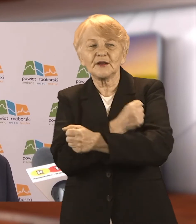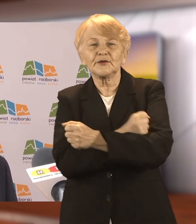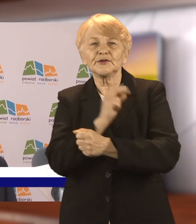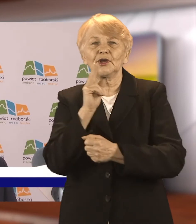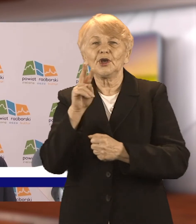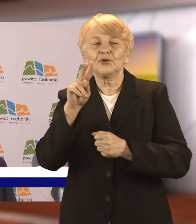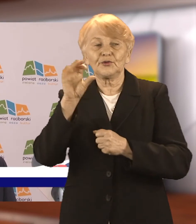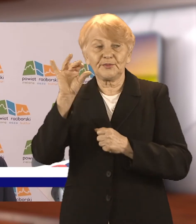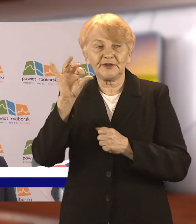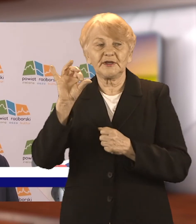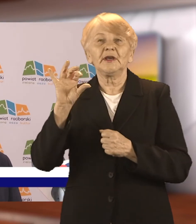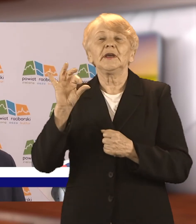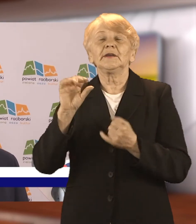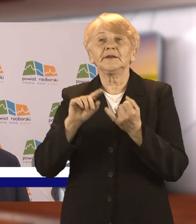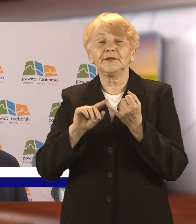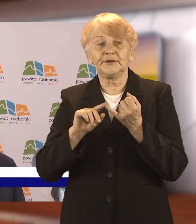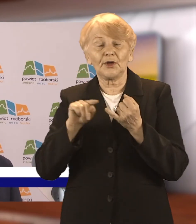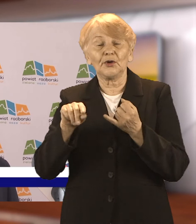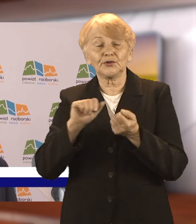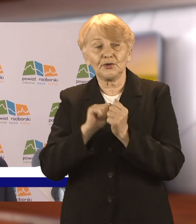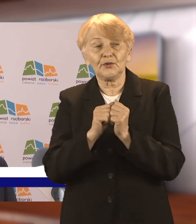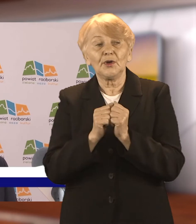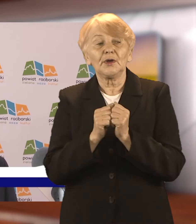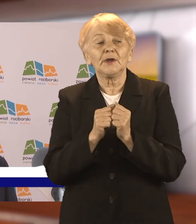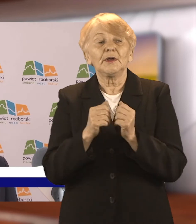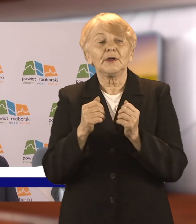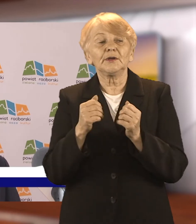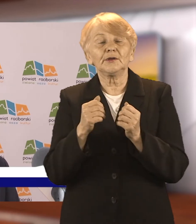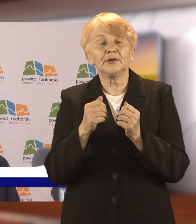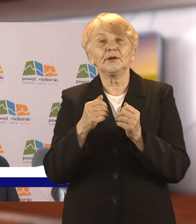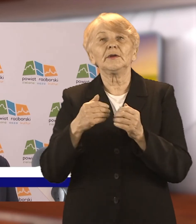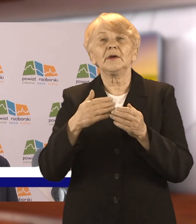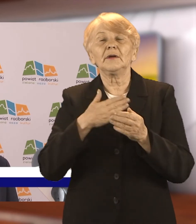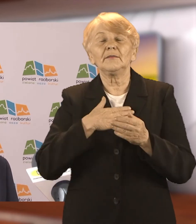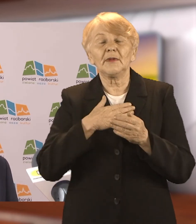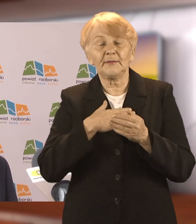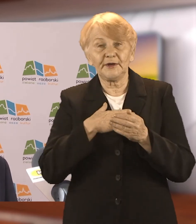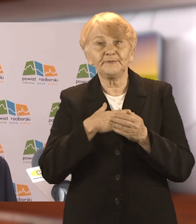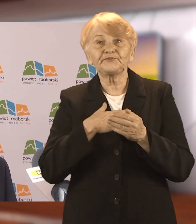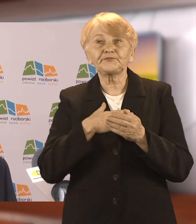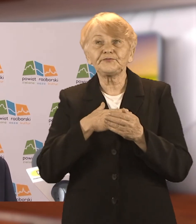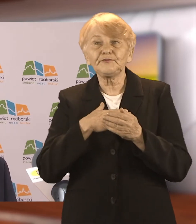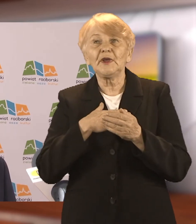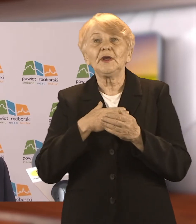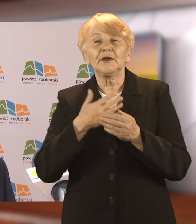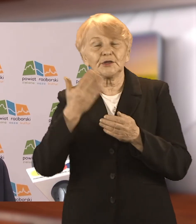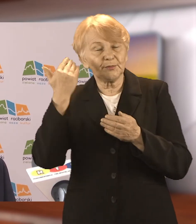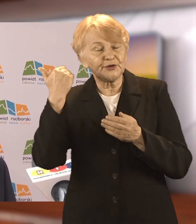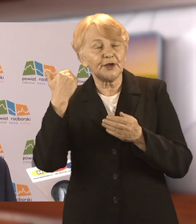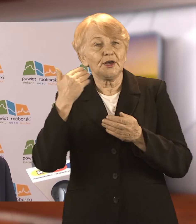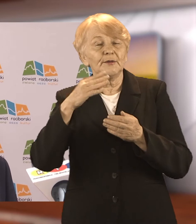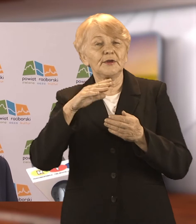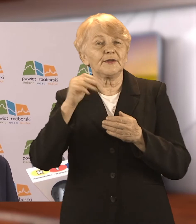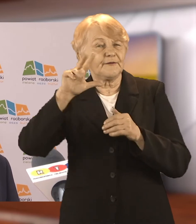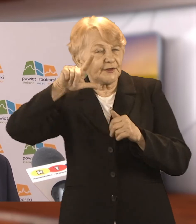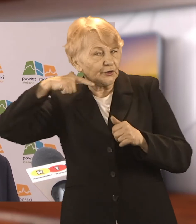które posiadamy to mamy punkt szczepień oczywiście przyjęty. Ja przypomnę, że dwa